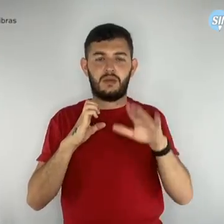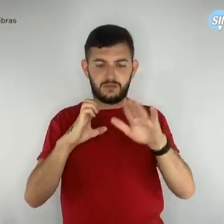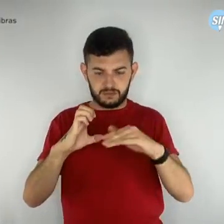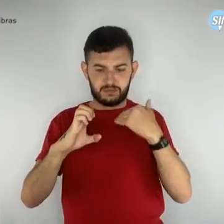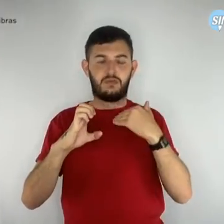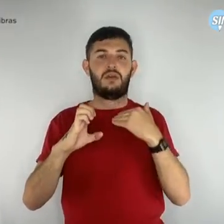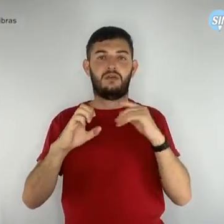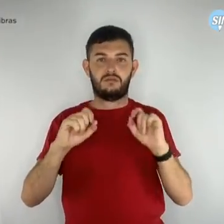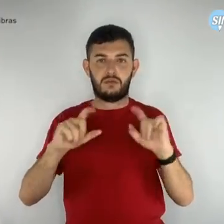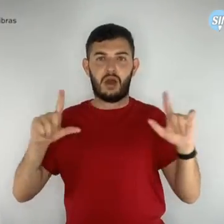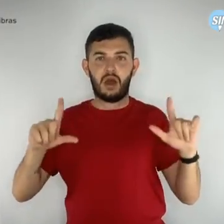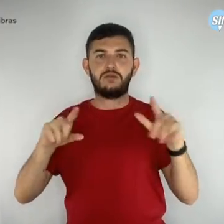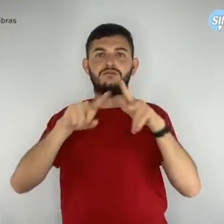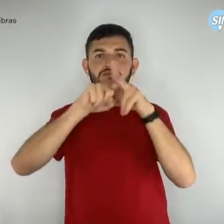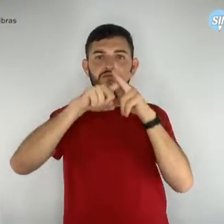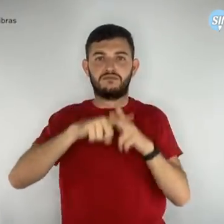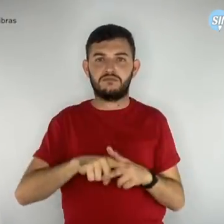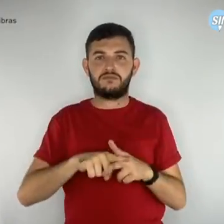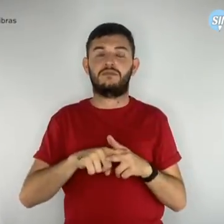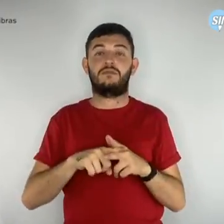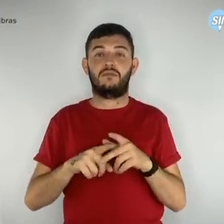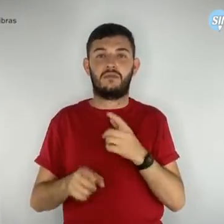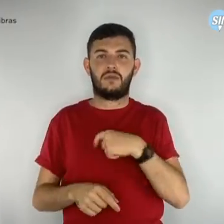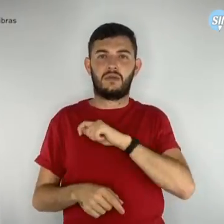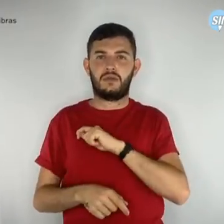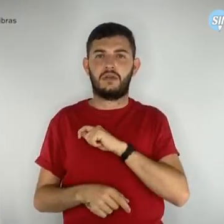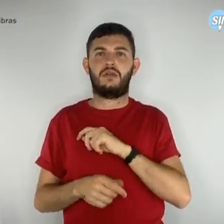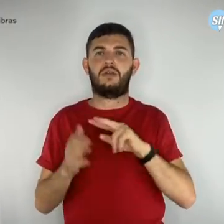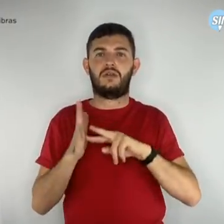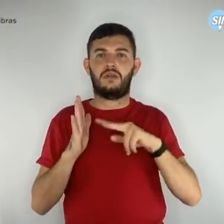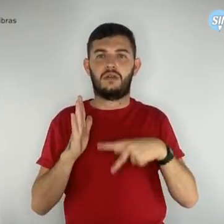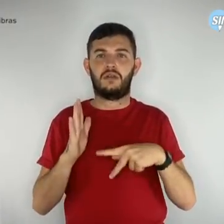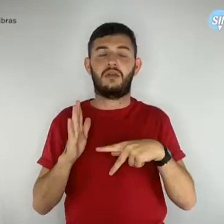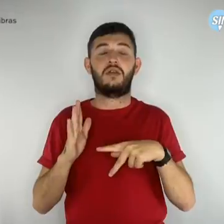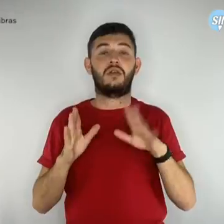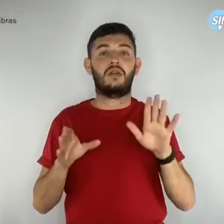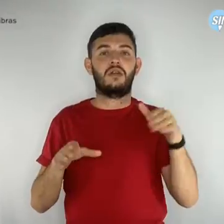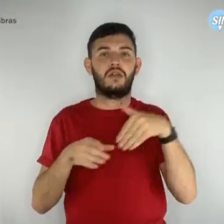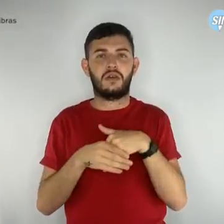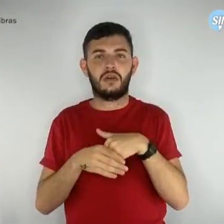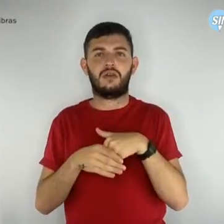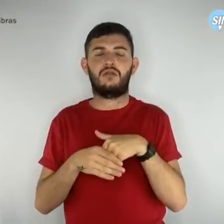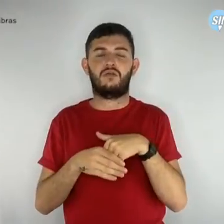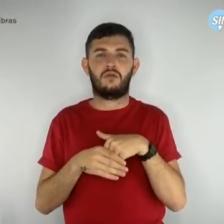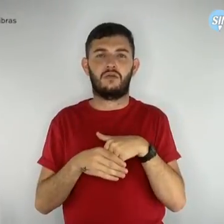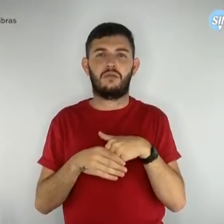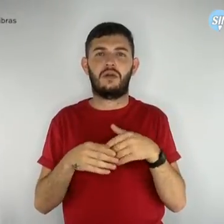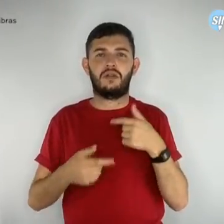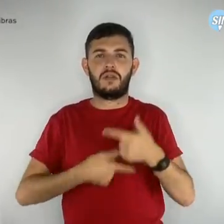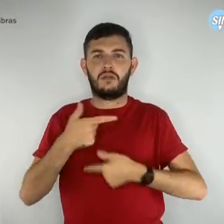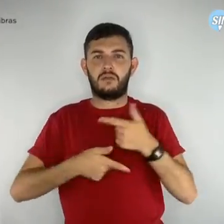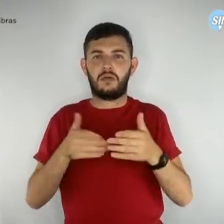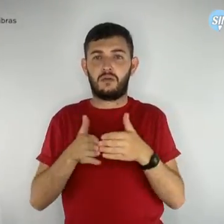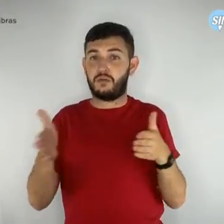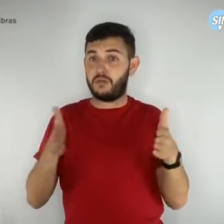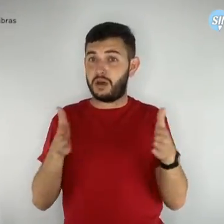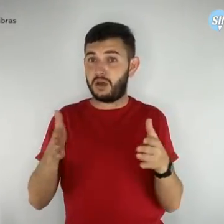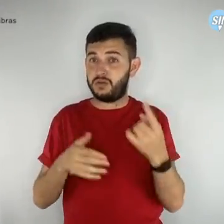cadastrado. Os delegados sindicais serão eleitos para mandato de um ano. Para a diretora do